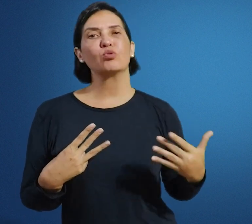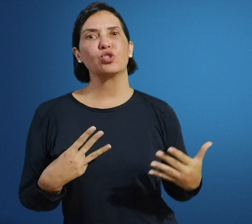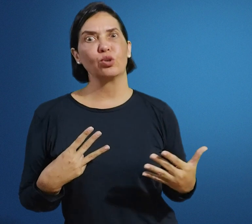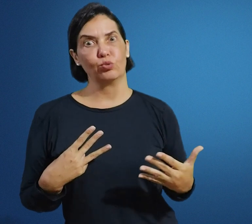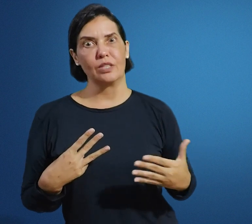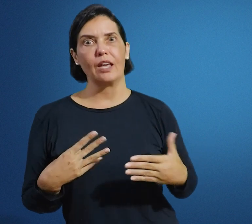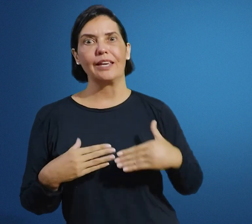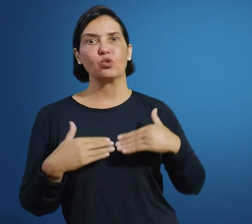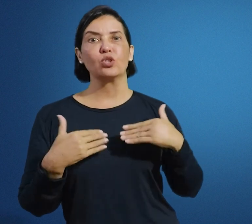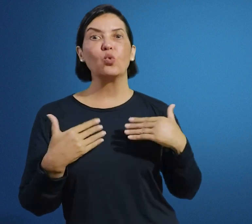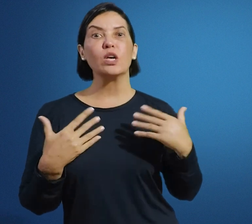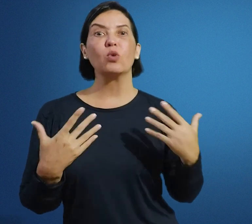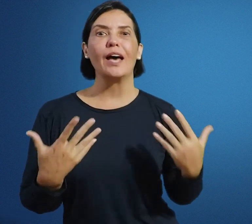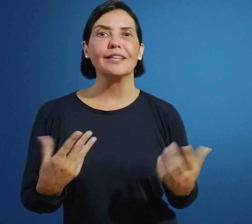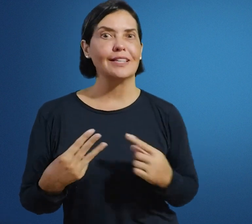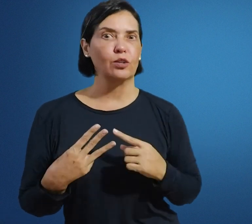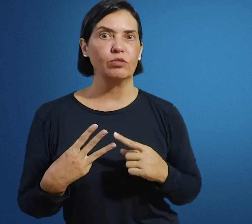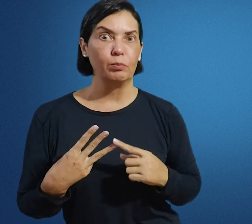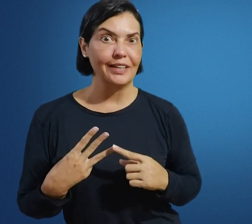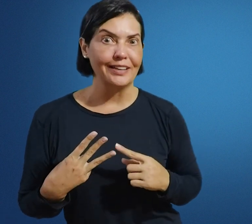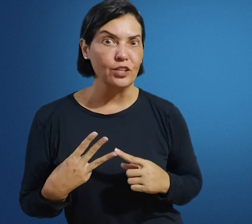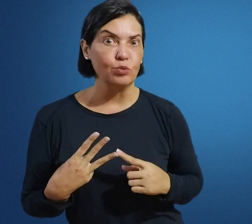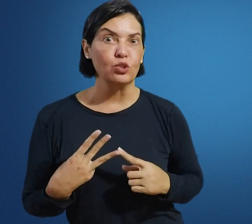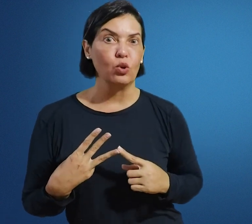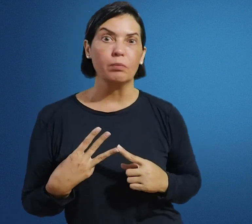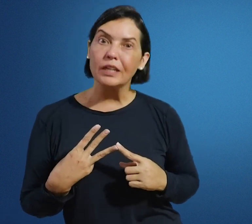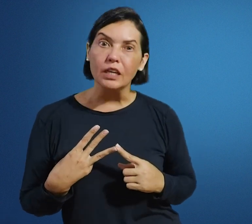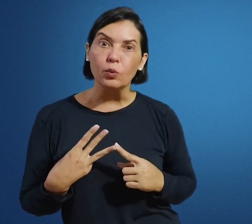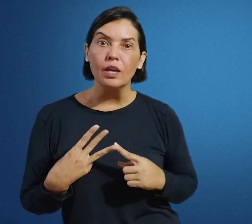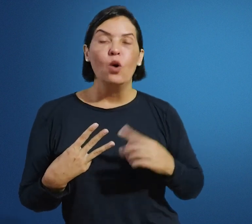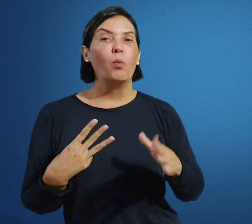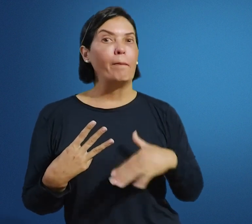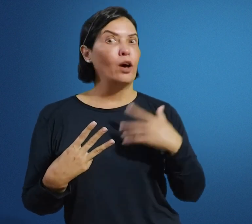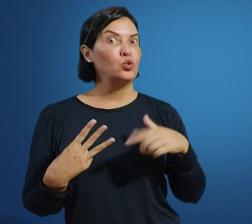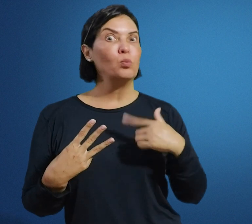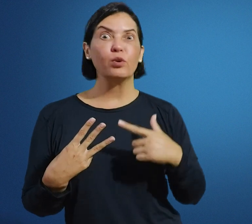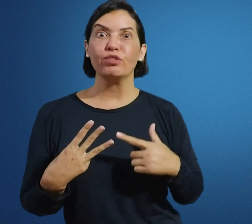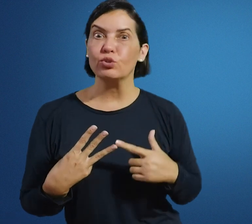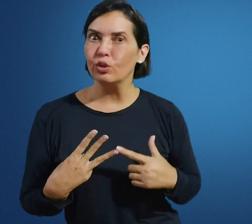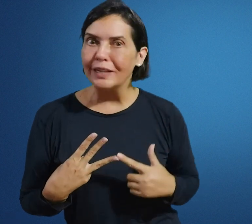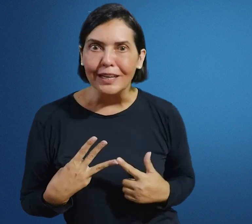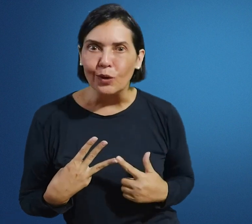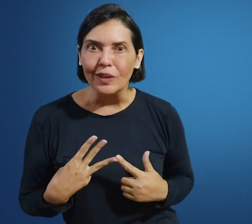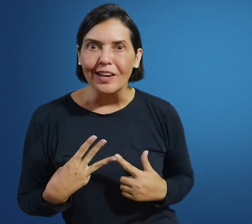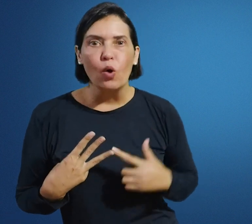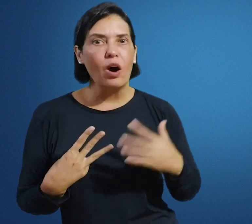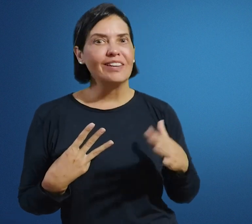discutidos, né? Questões curriculares dessa nova escola bilingu, o papel do professor bilingu, qual vai